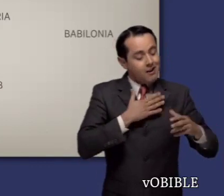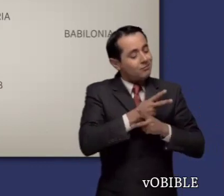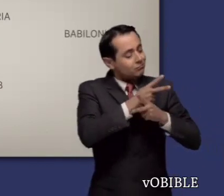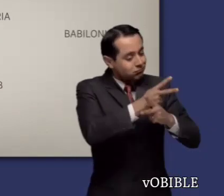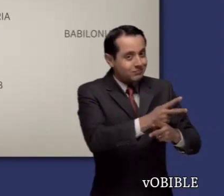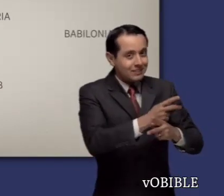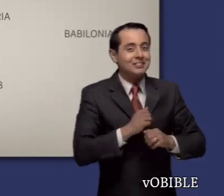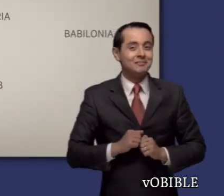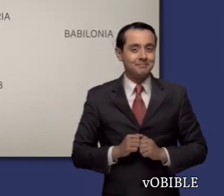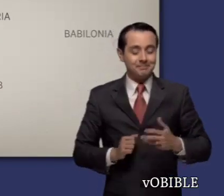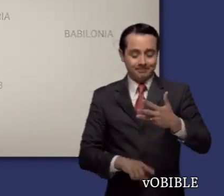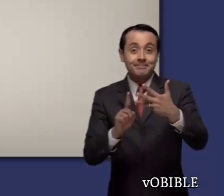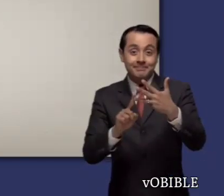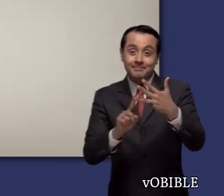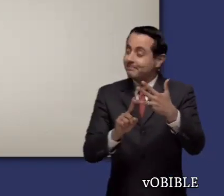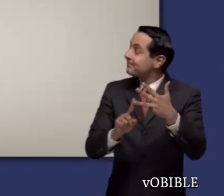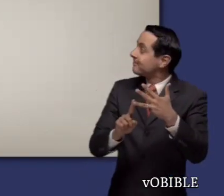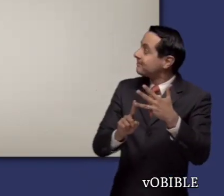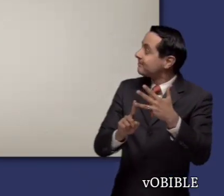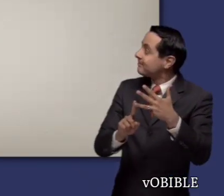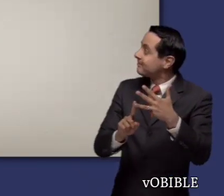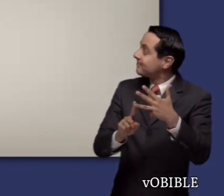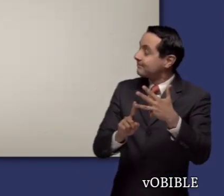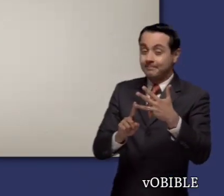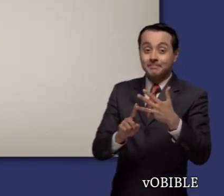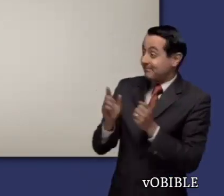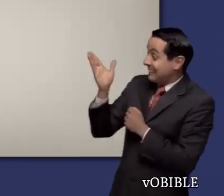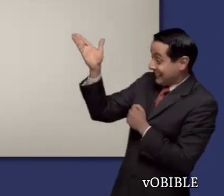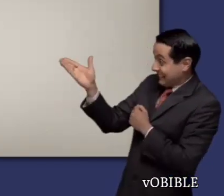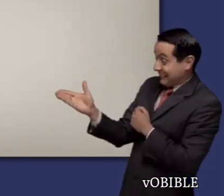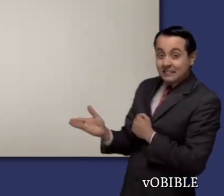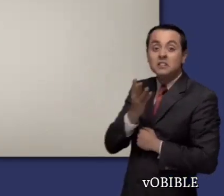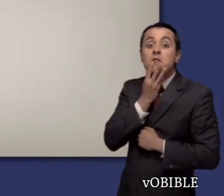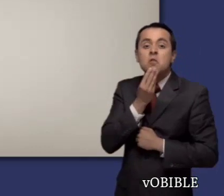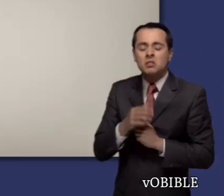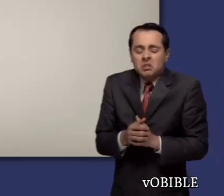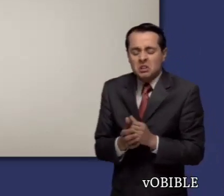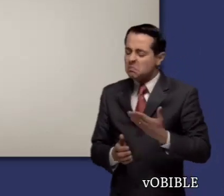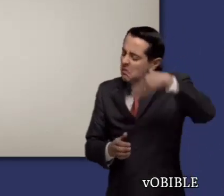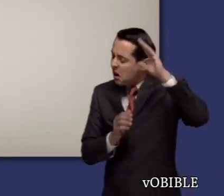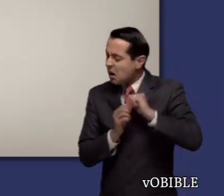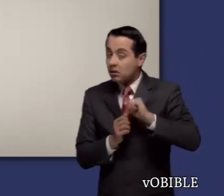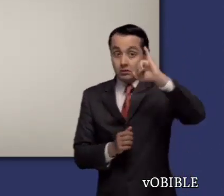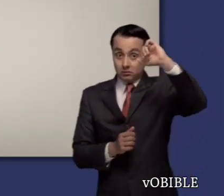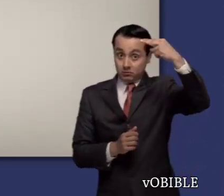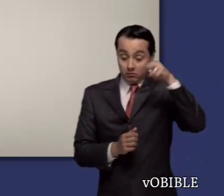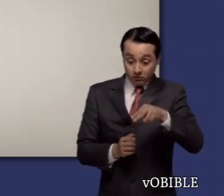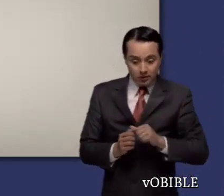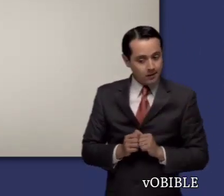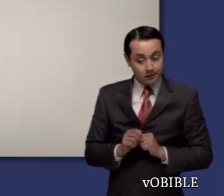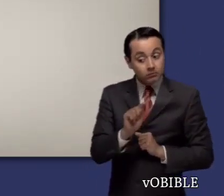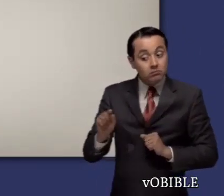el trato cruel que le daban al pueblo de Dios. En los capítulos veinticuatro a treinta y cinco se registran mensajes de